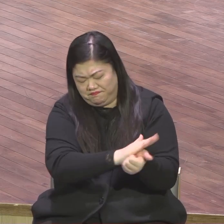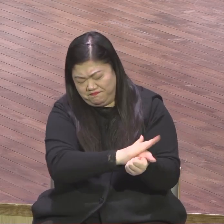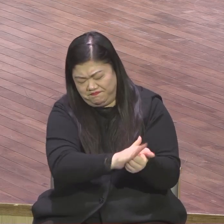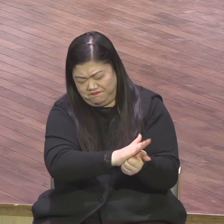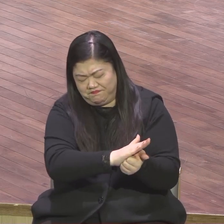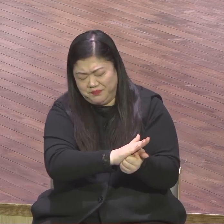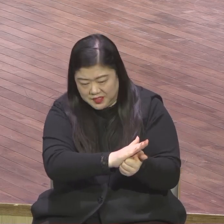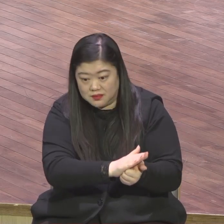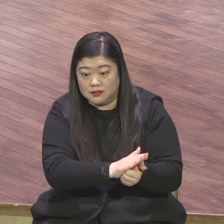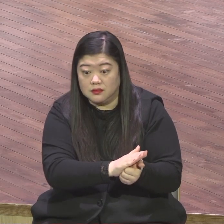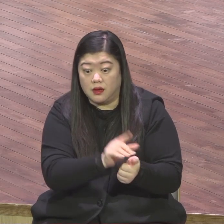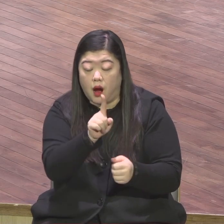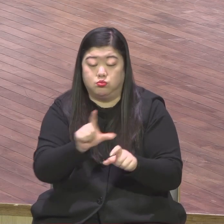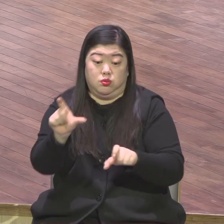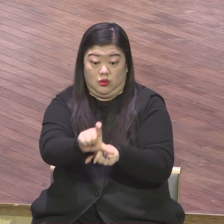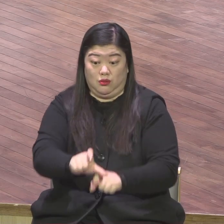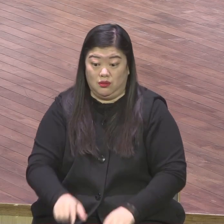그들을 통해서 보금의 불길이 확